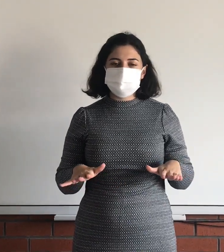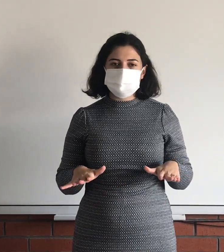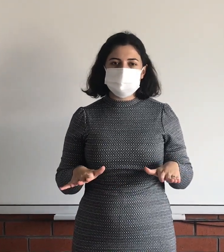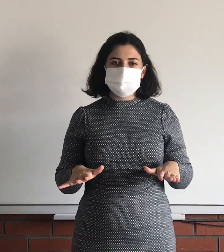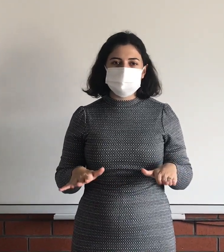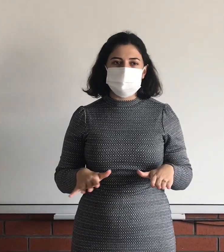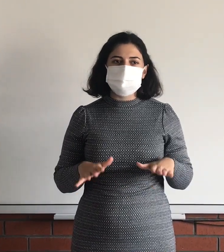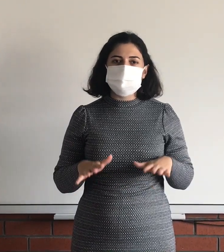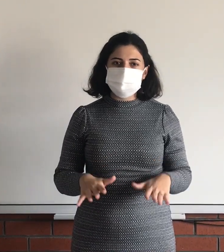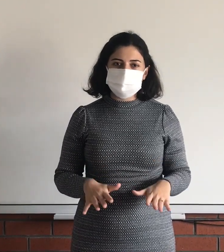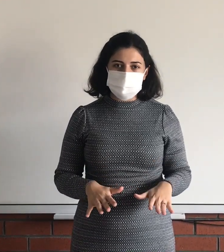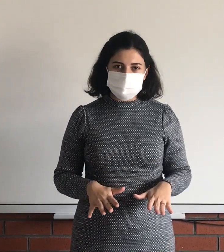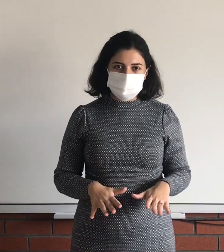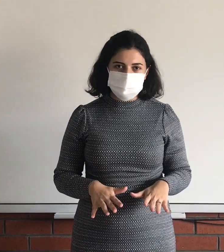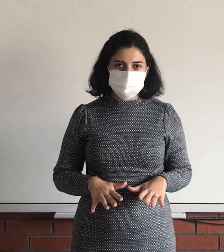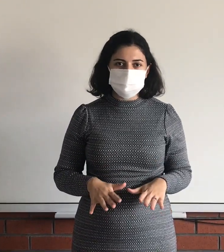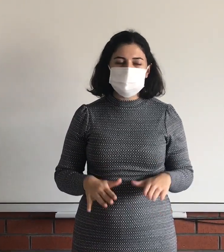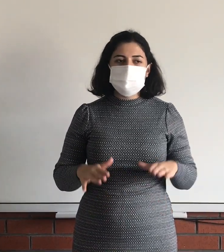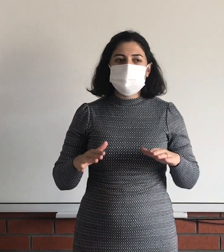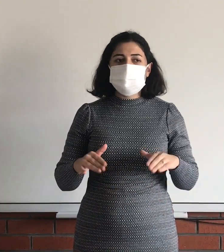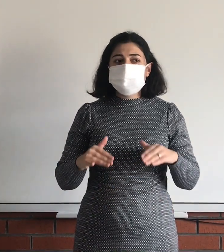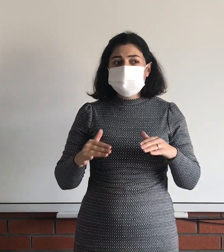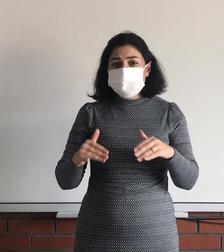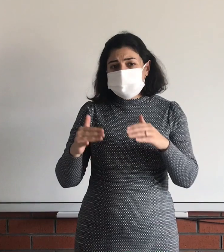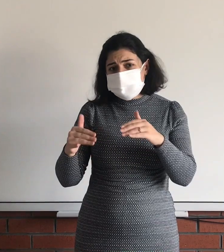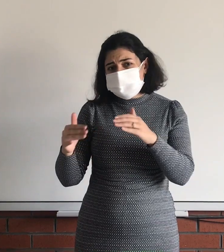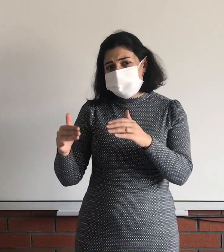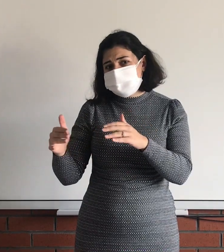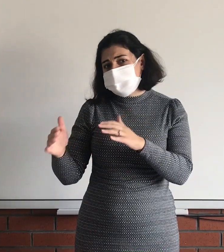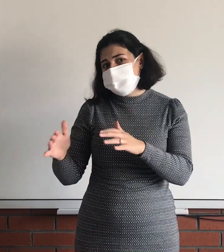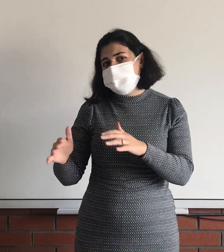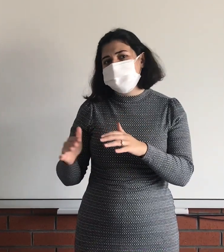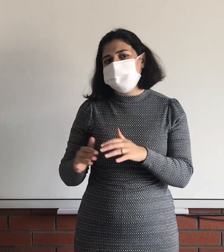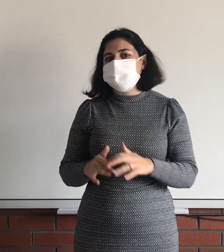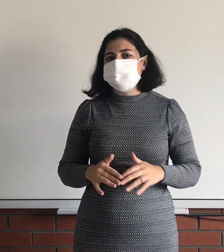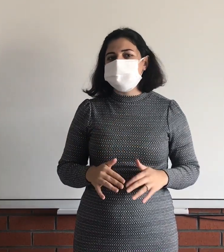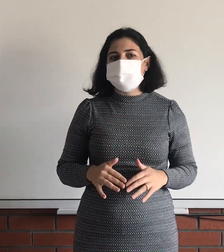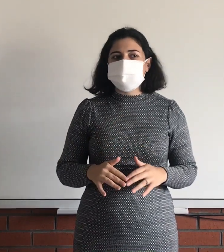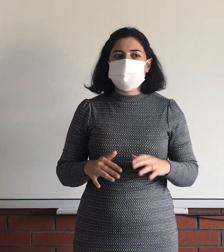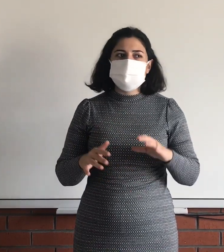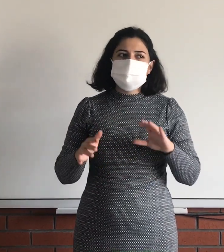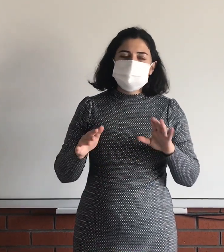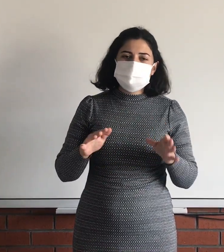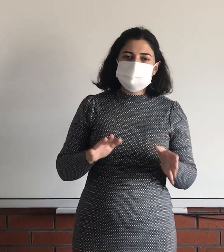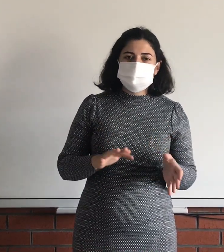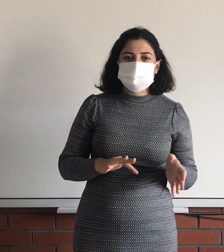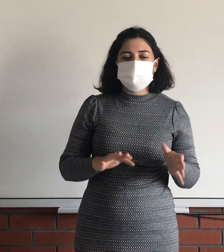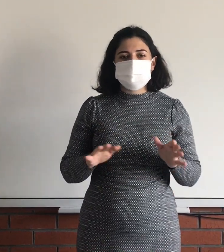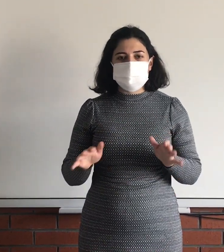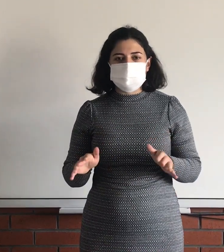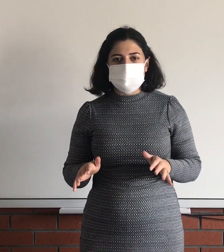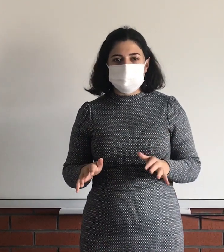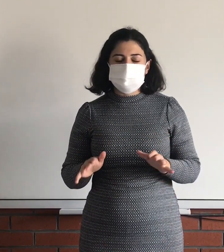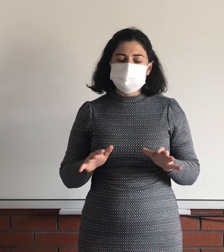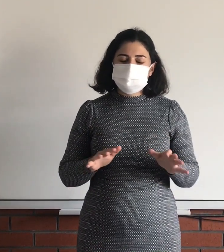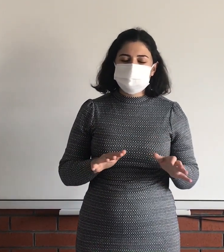fiziki haritalarda yeşil renkte görüyorduk. Eğer iç kısımlarda ovalarımız varsa sarı tırak renklerde, turuncu